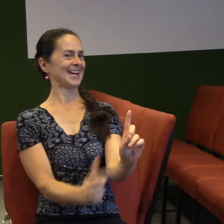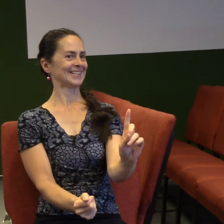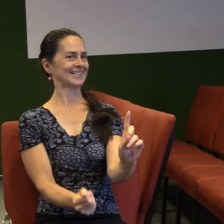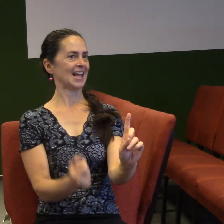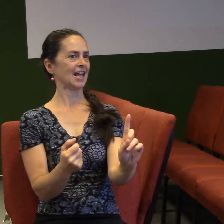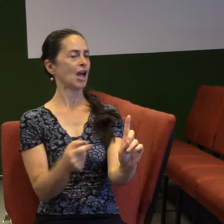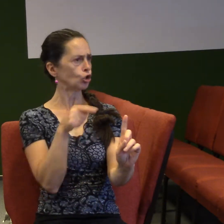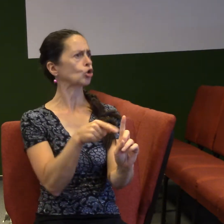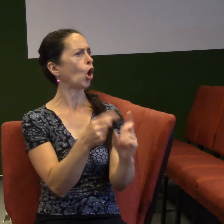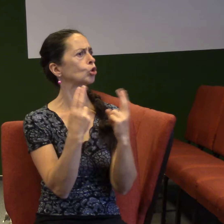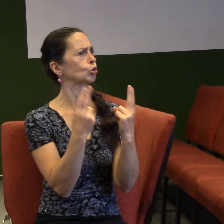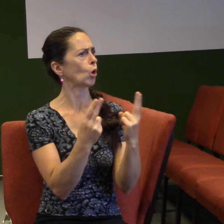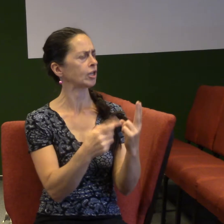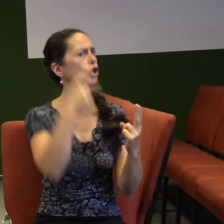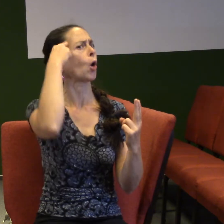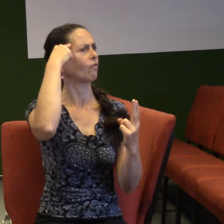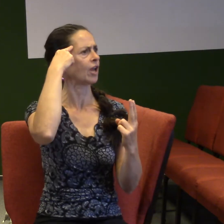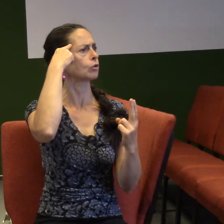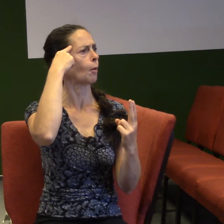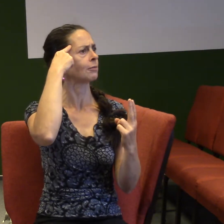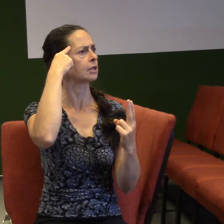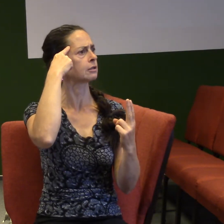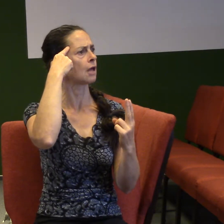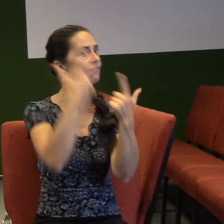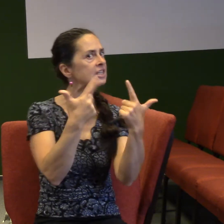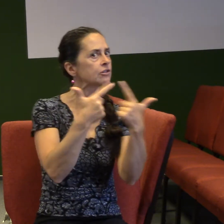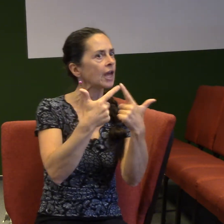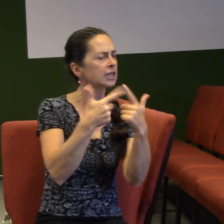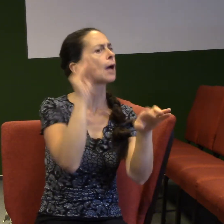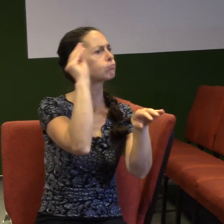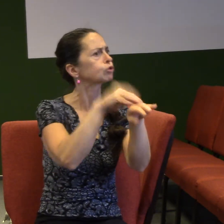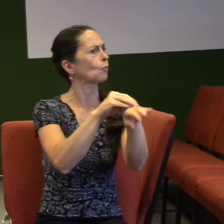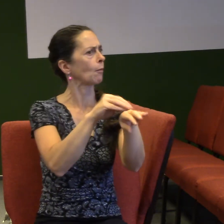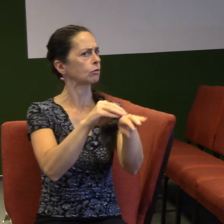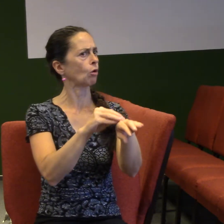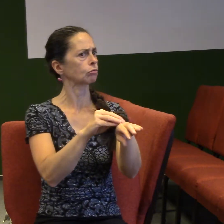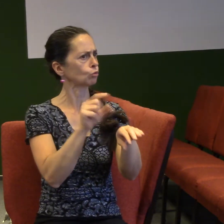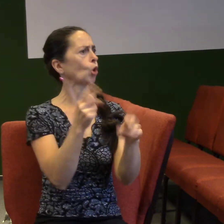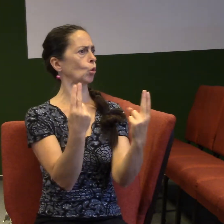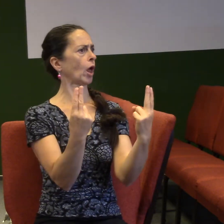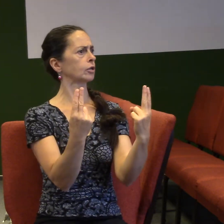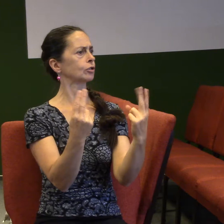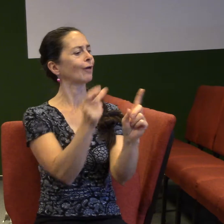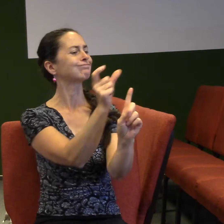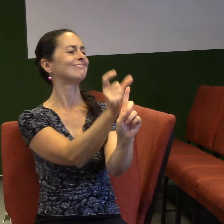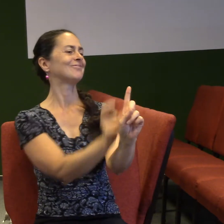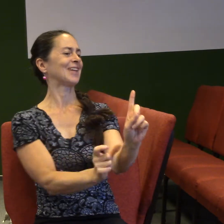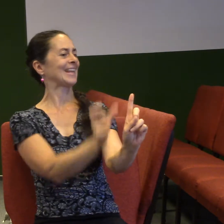důležité na začátku si uvědomit a připomínat. On je někdo. On je